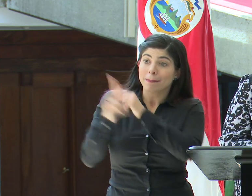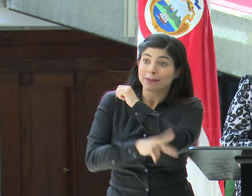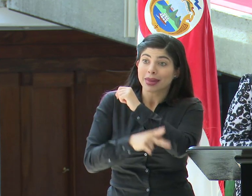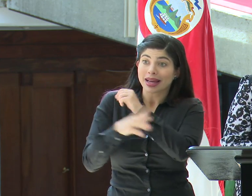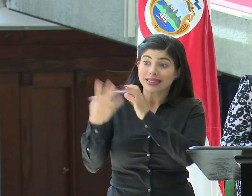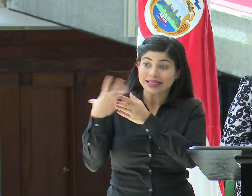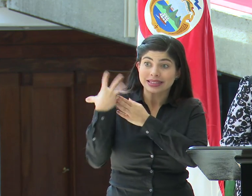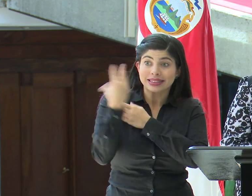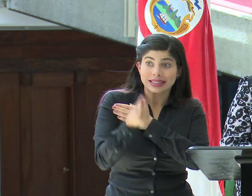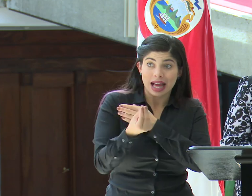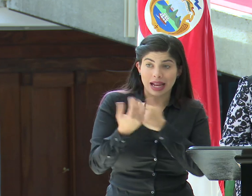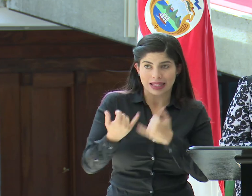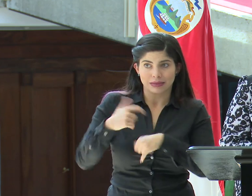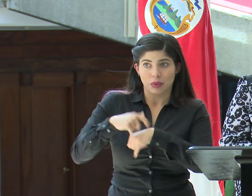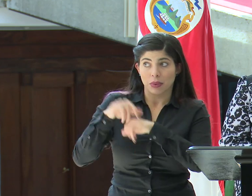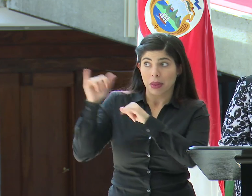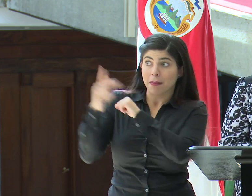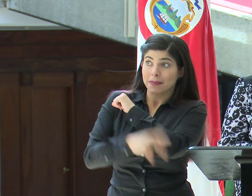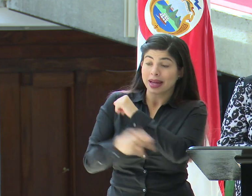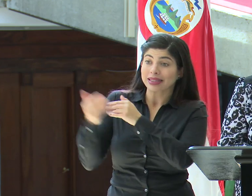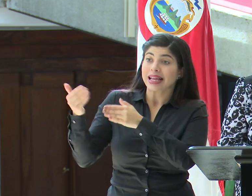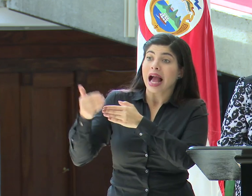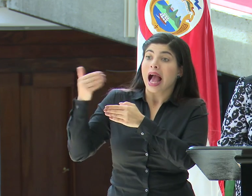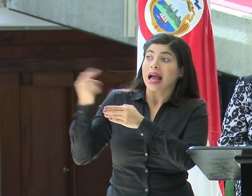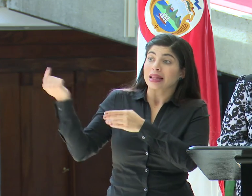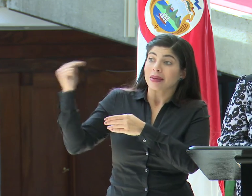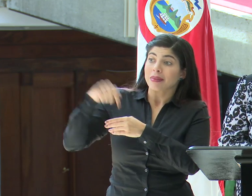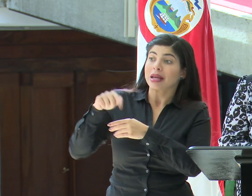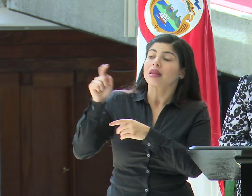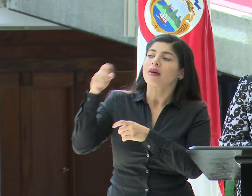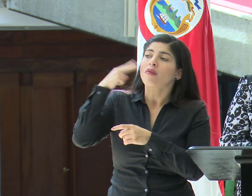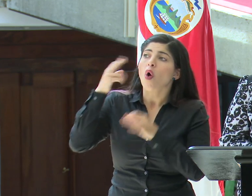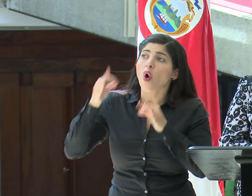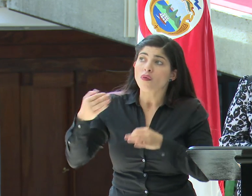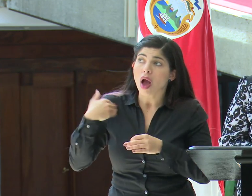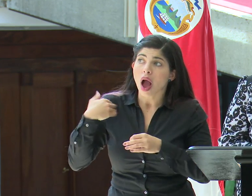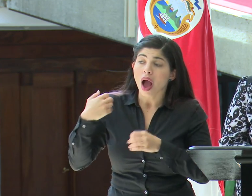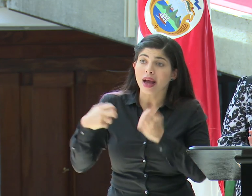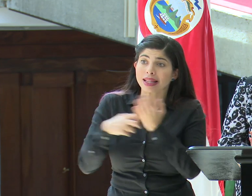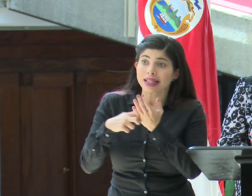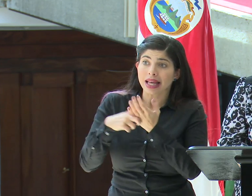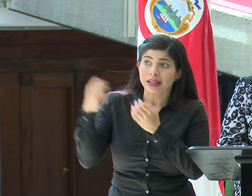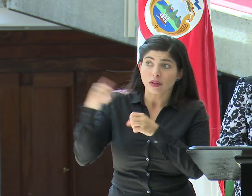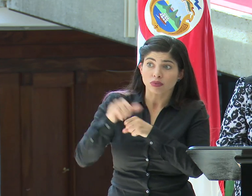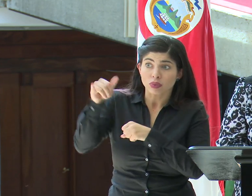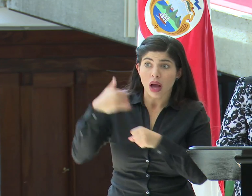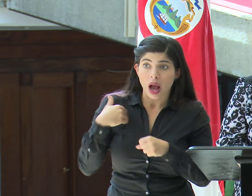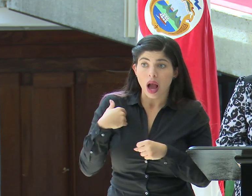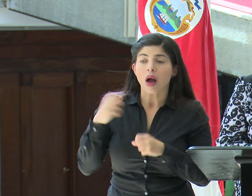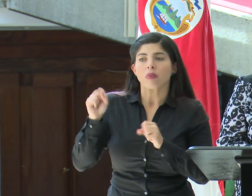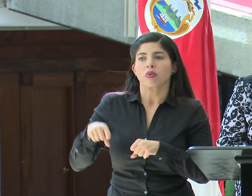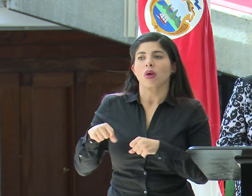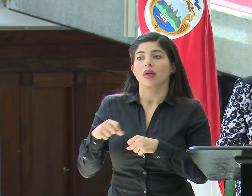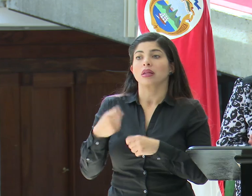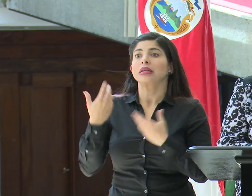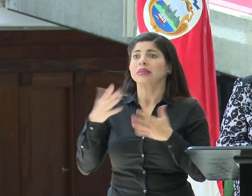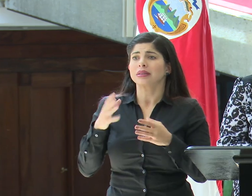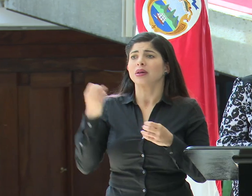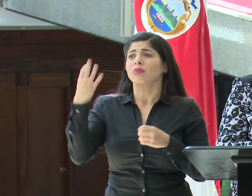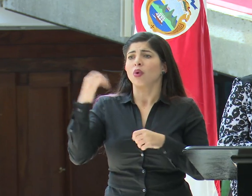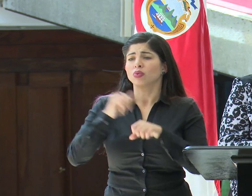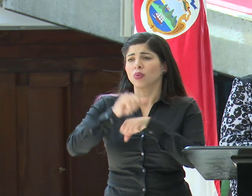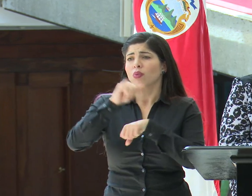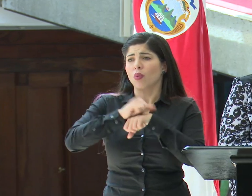en el que se encuentra en este momento que la conexión existe. Hay ya vuelos que han sido completamente cancelados hacia